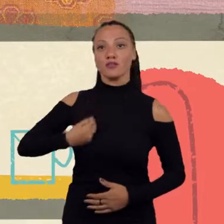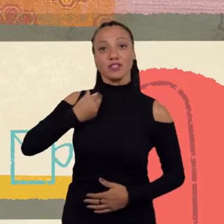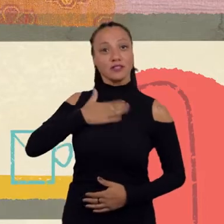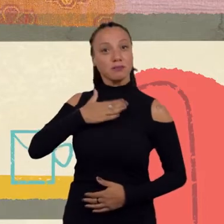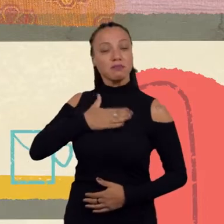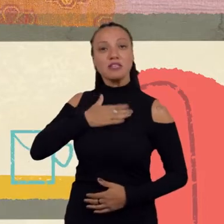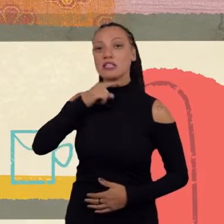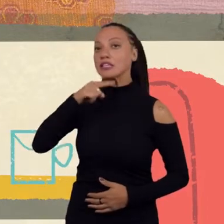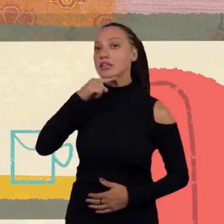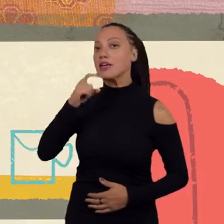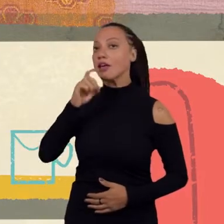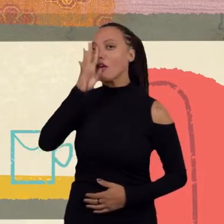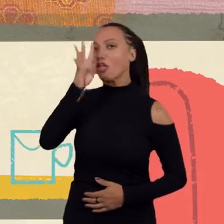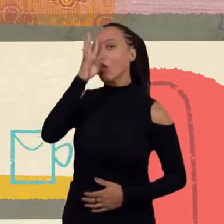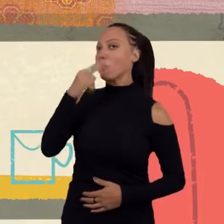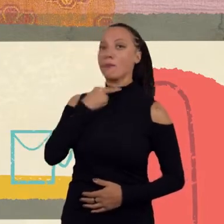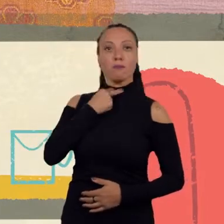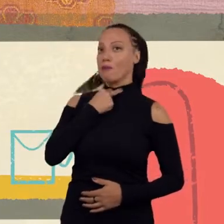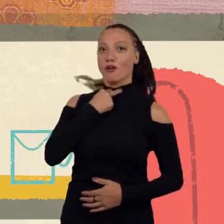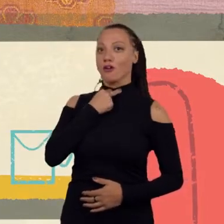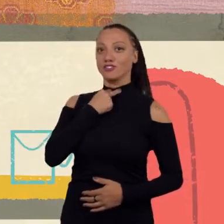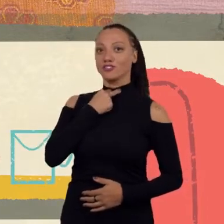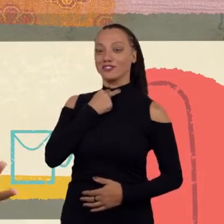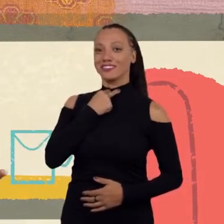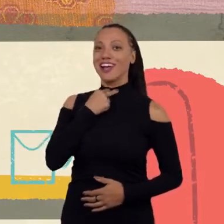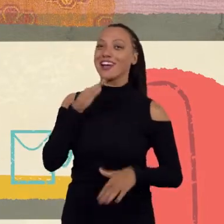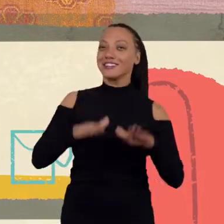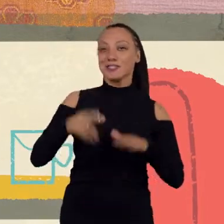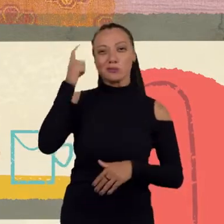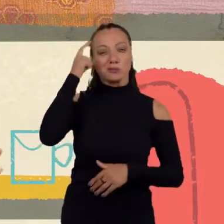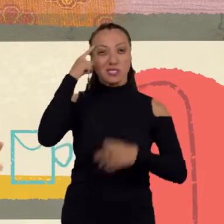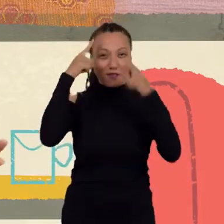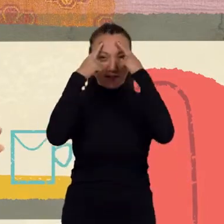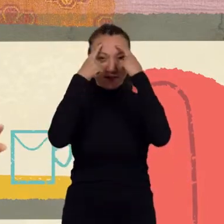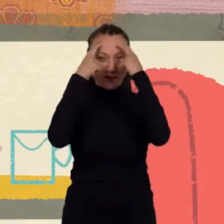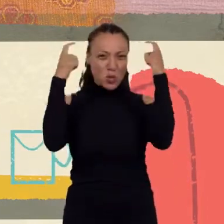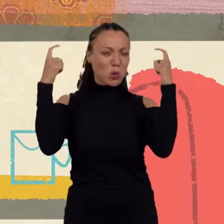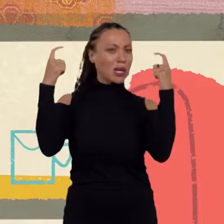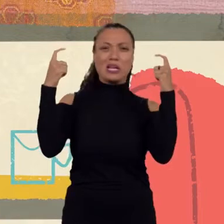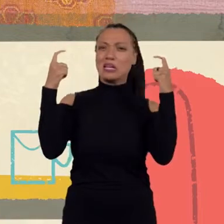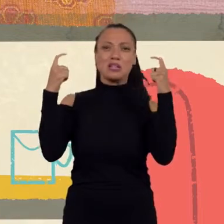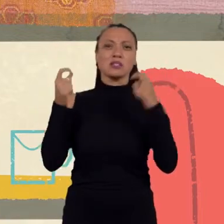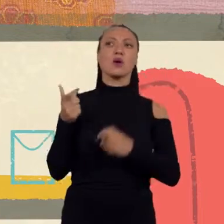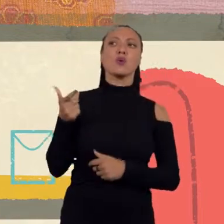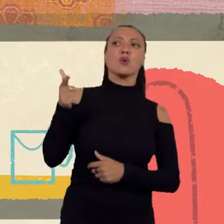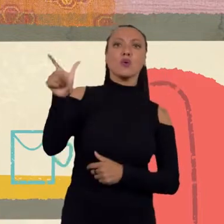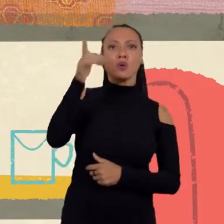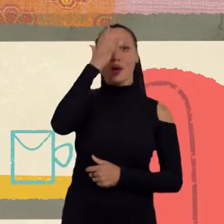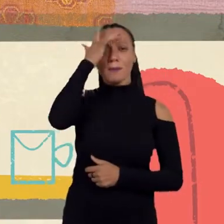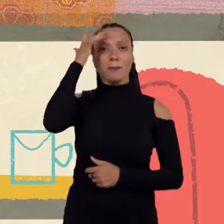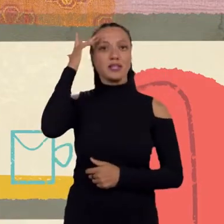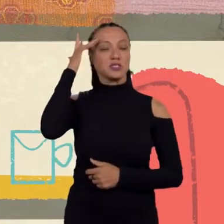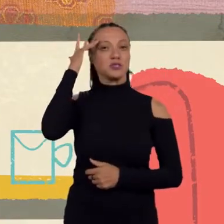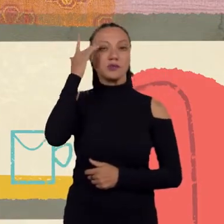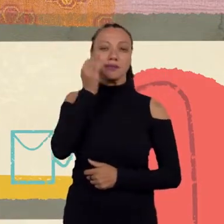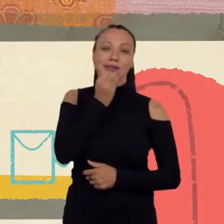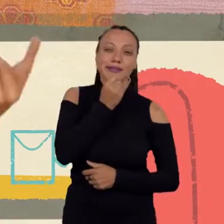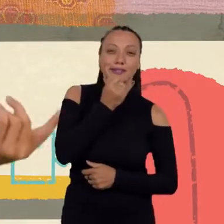tem o direito de atravessar esse corpo. isso aí. E às vezes a gente acha que a violência é uma coisa que tá muito na vida do outro com uma relação de fora.